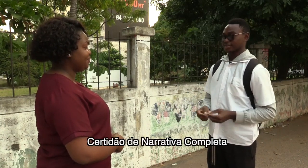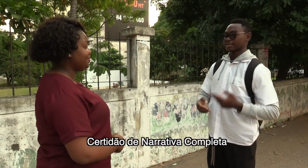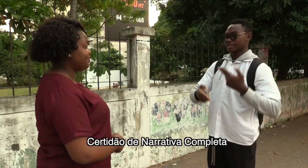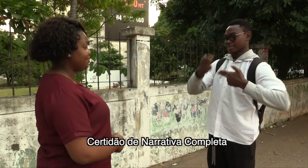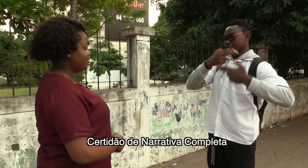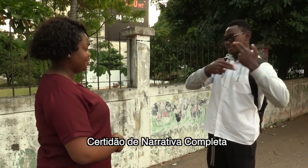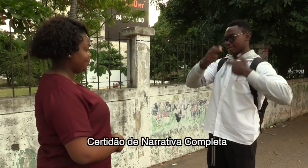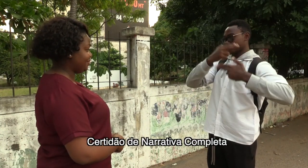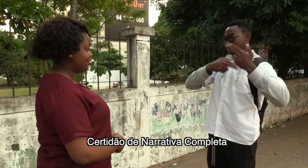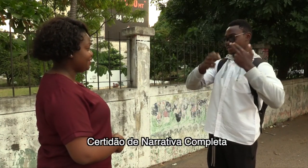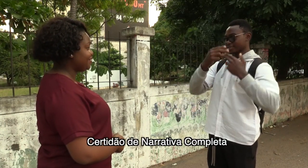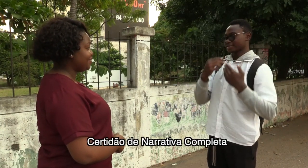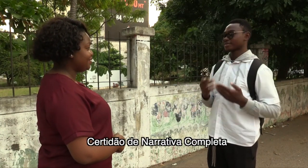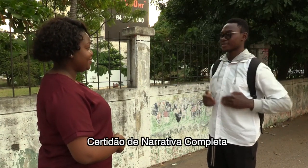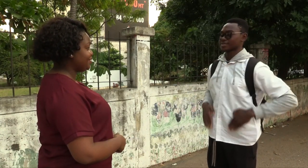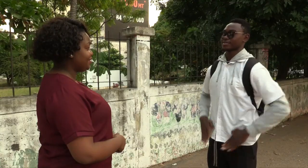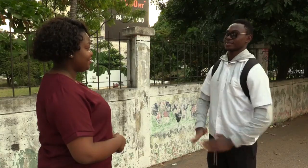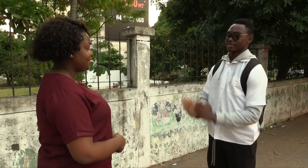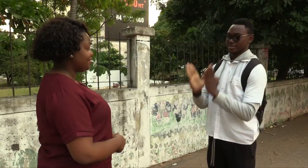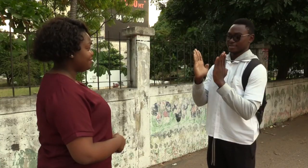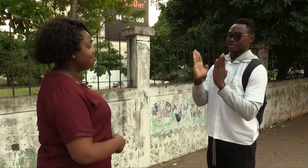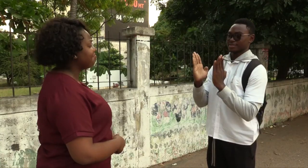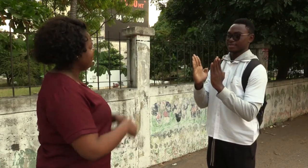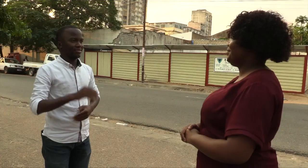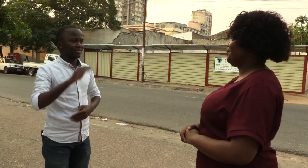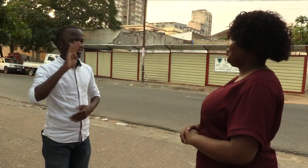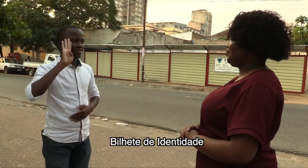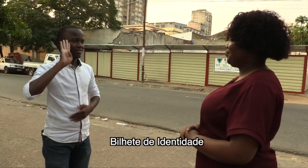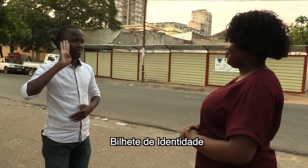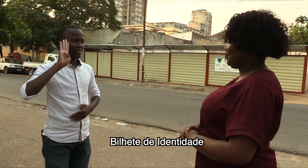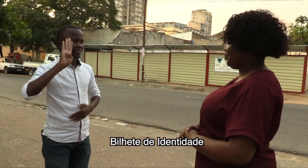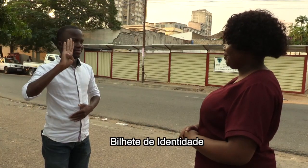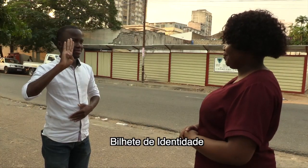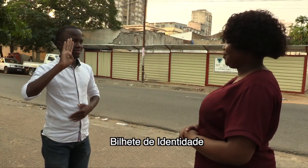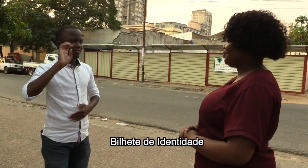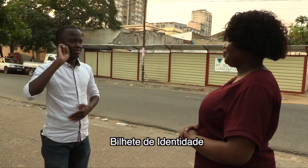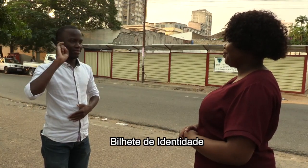certidão de narrativa completa. Bilhete de identidade,